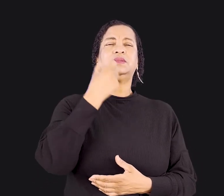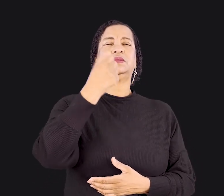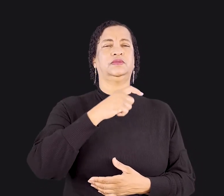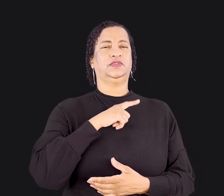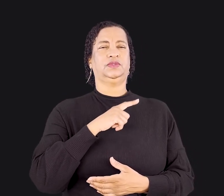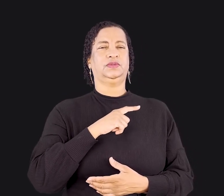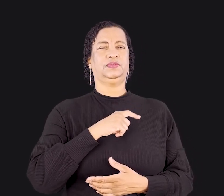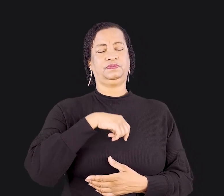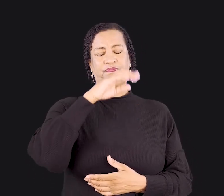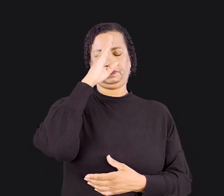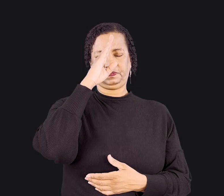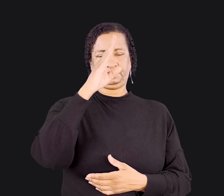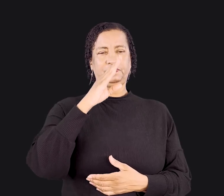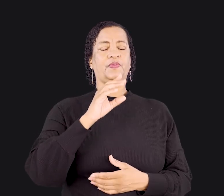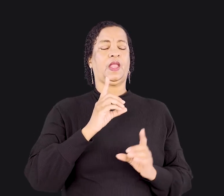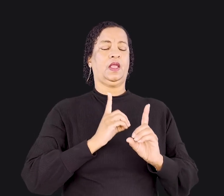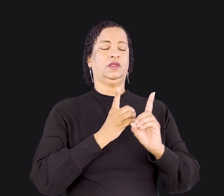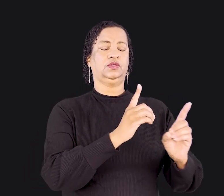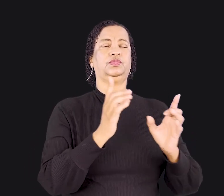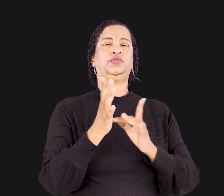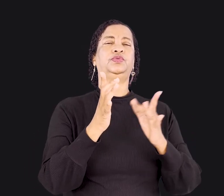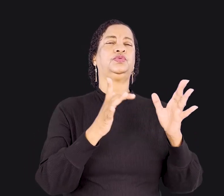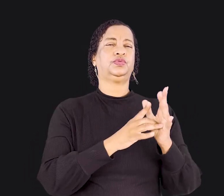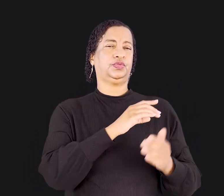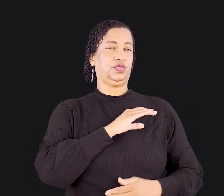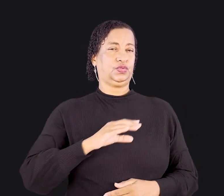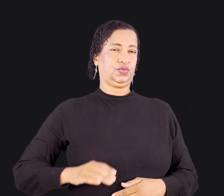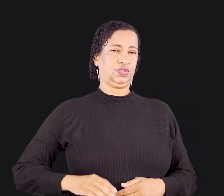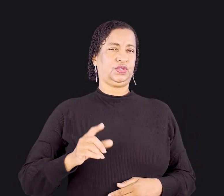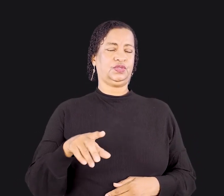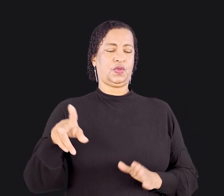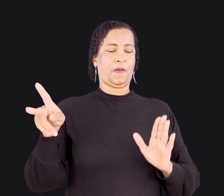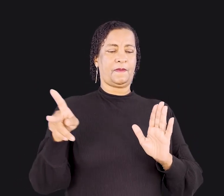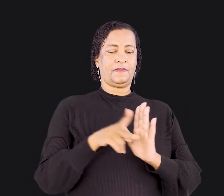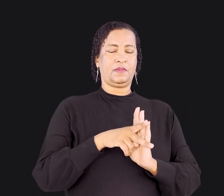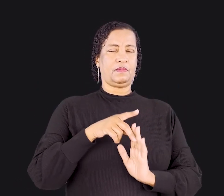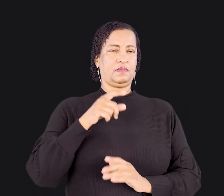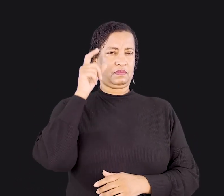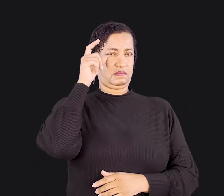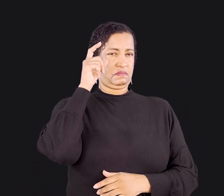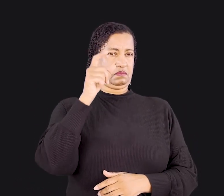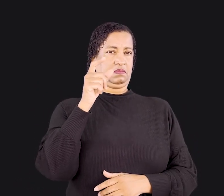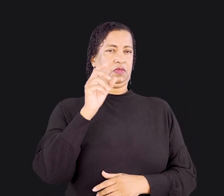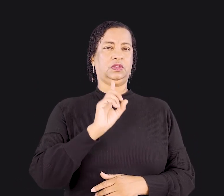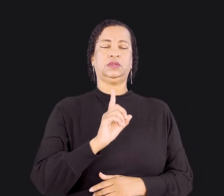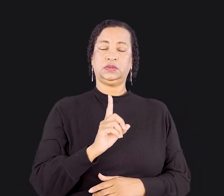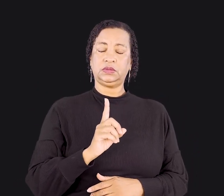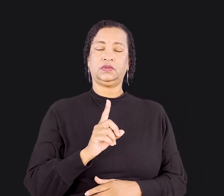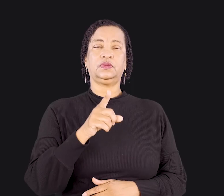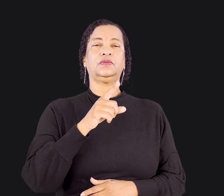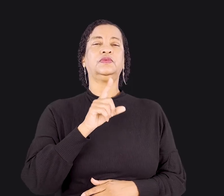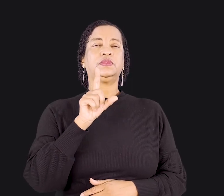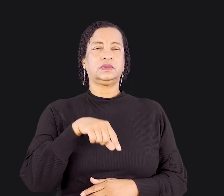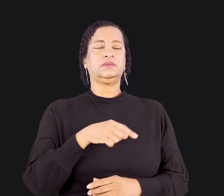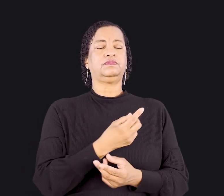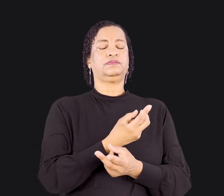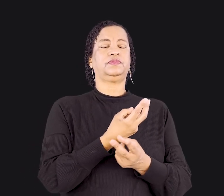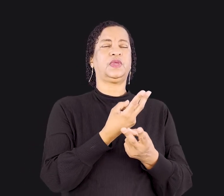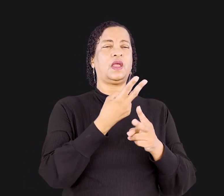A prioridade de um discípulo de Jesus Cristo não deve ser o seu próprio interesse. Você é escravo de Jesus Cristo e não